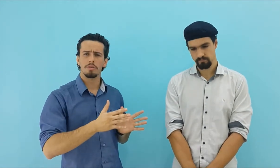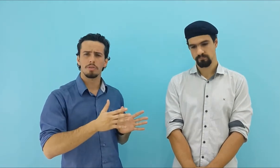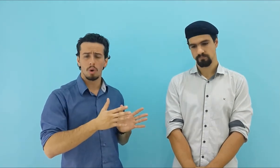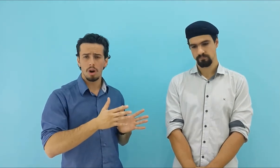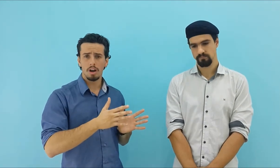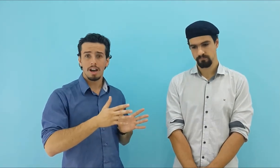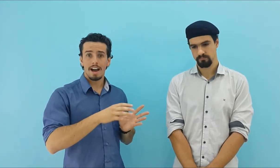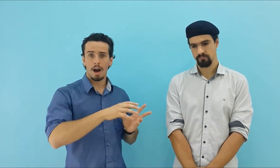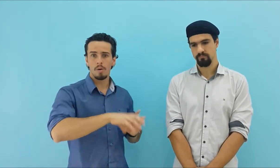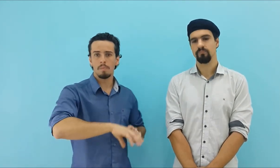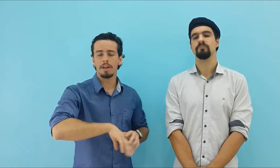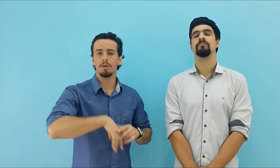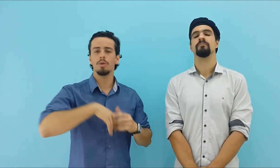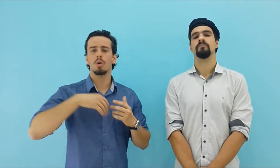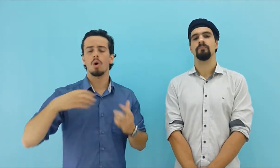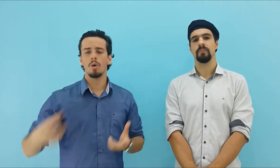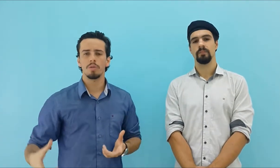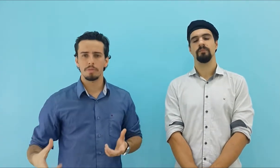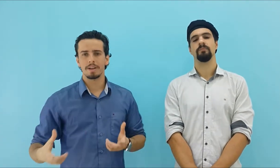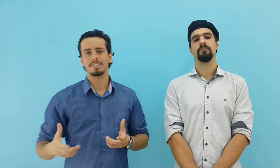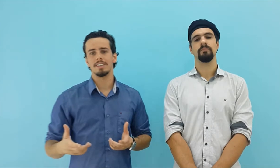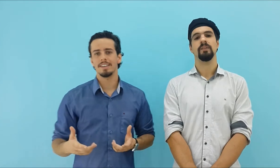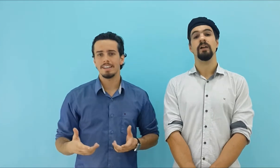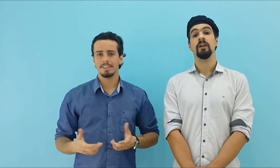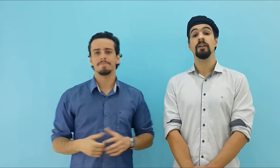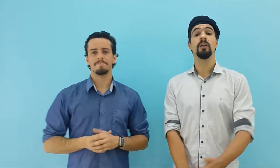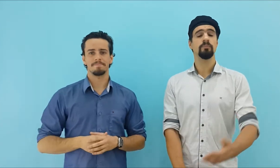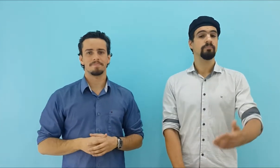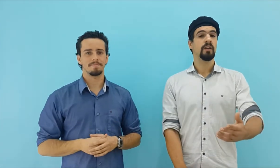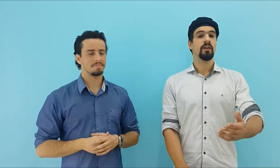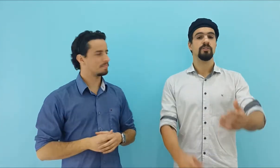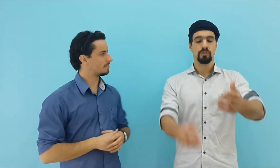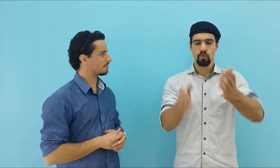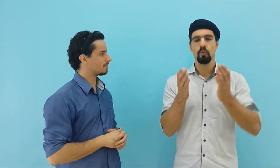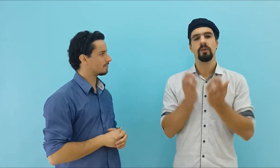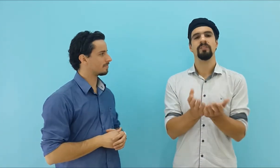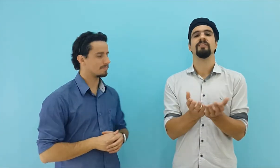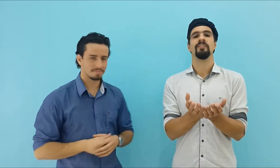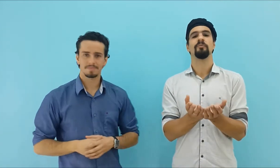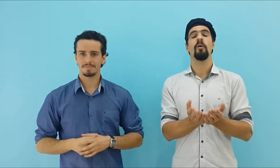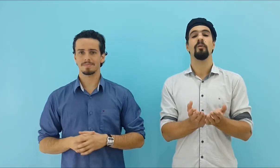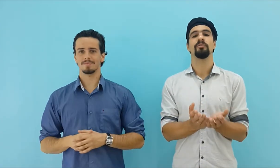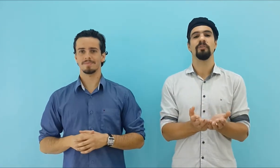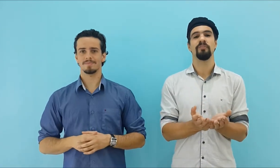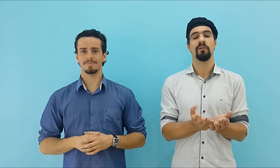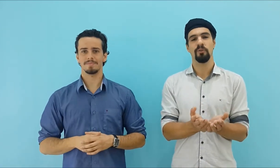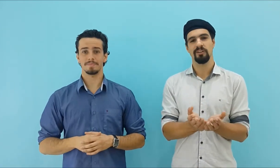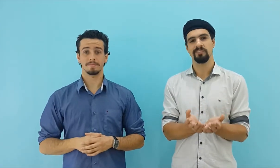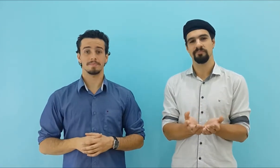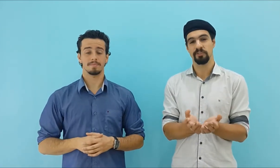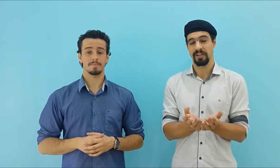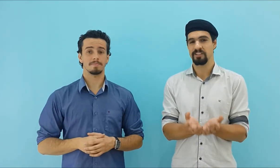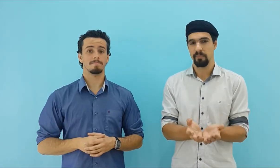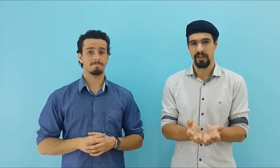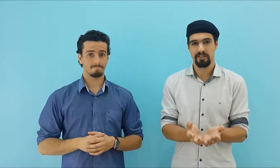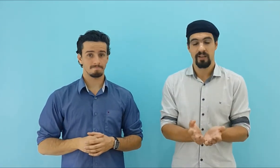de dor a um período longo de prazer. Então, descubra qual é o seu valor por trás da meta,